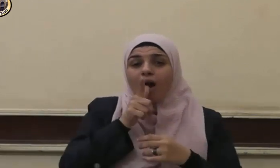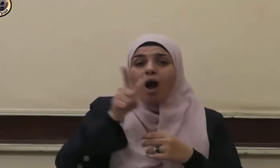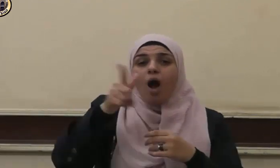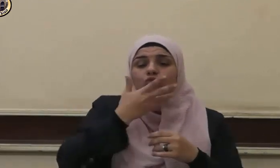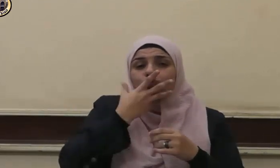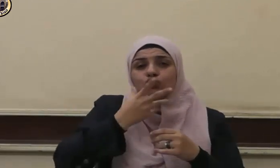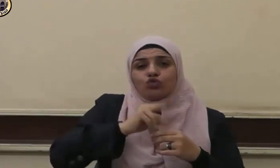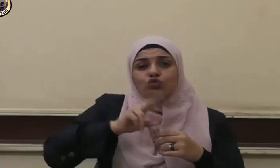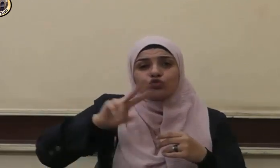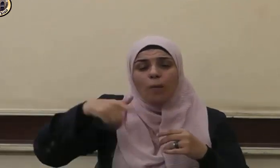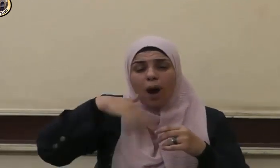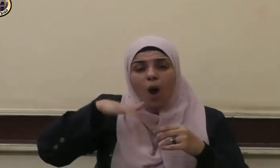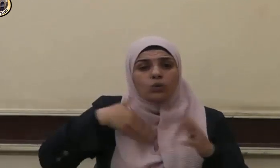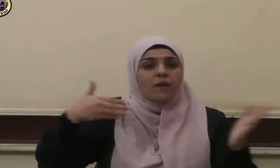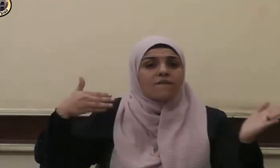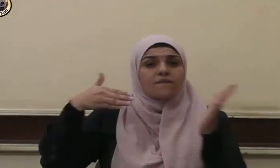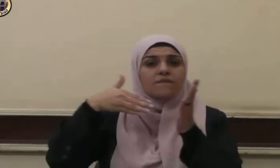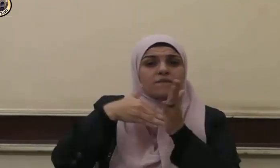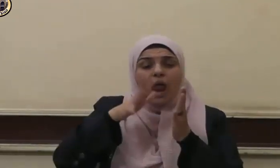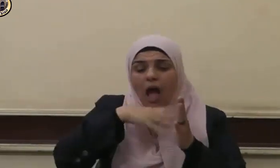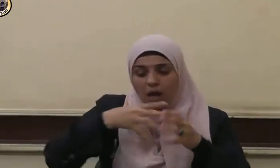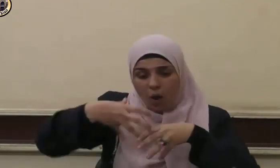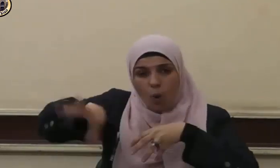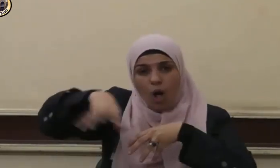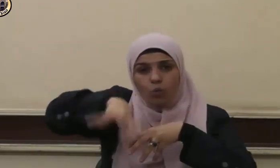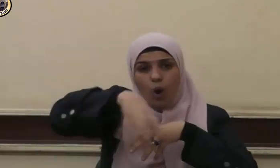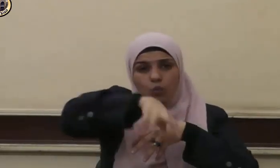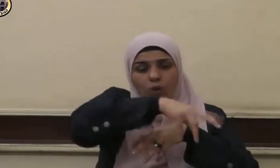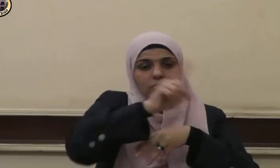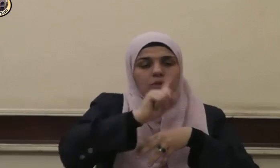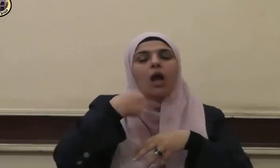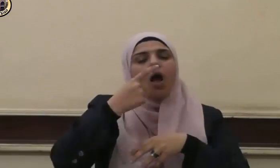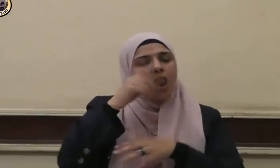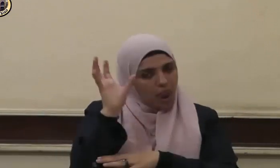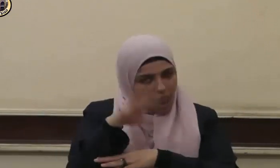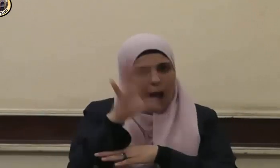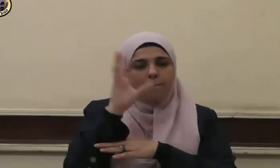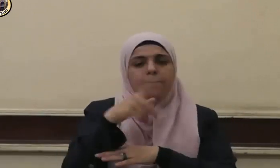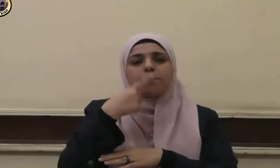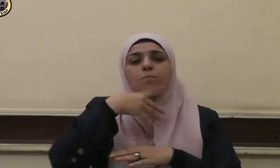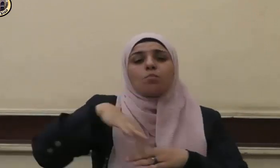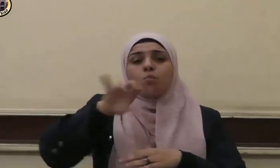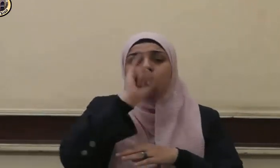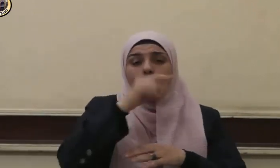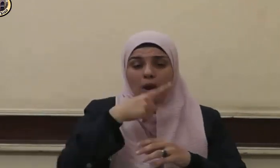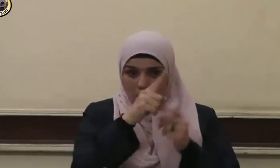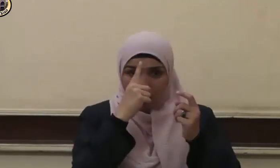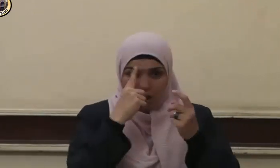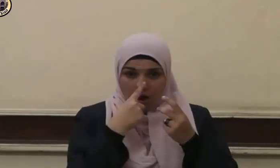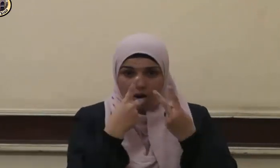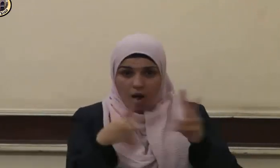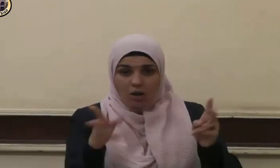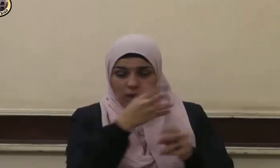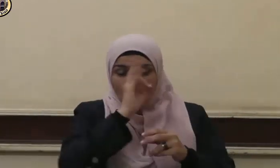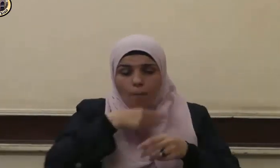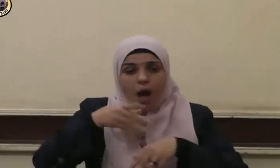مقام العائد بك من القطيعة قال نعم أما ترضين أن أصل من